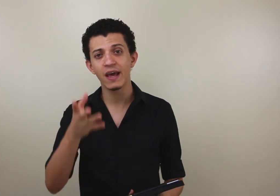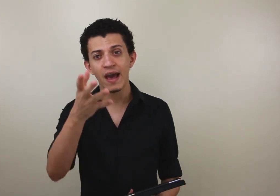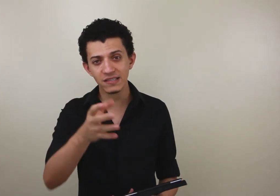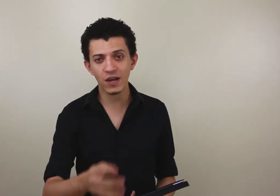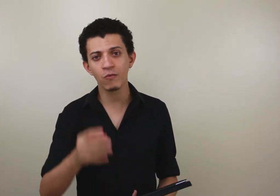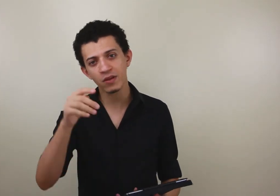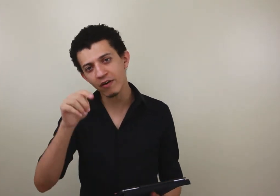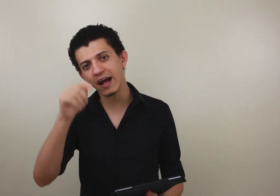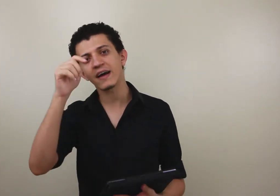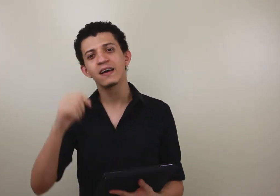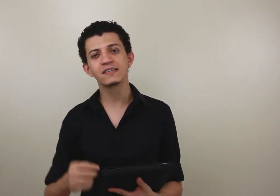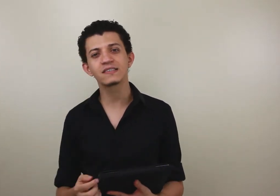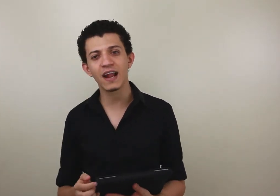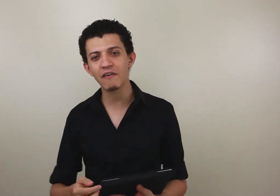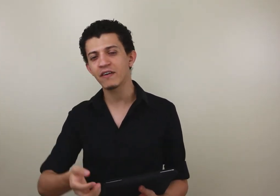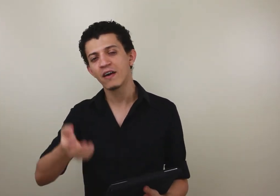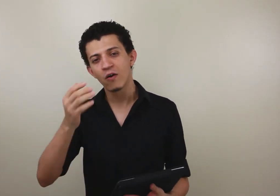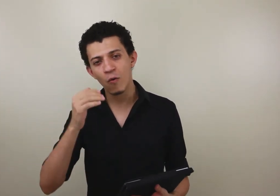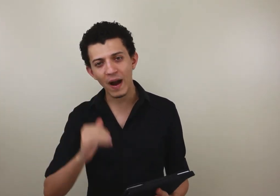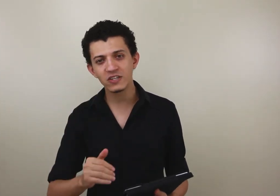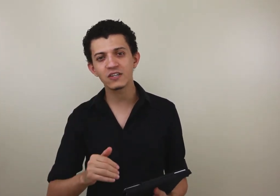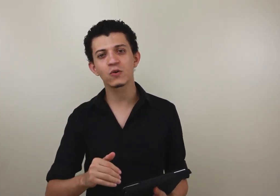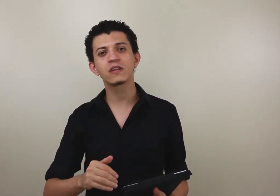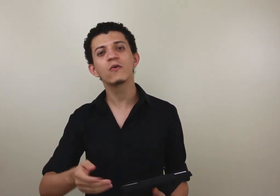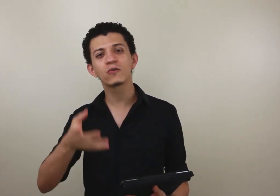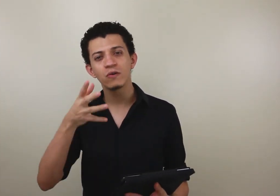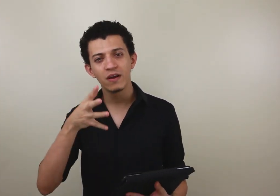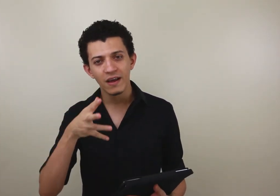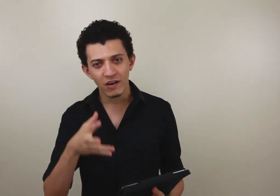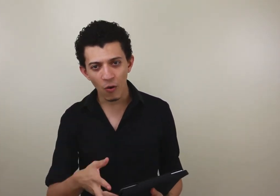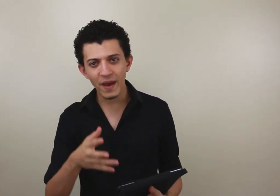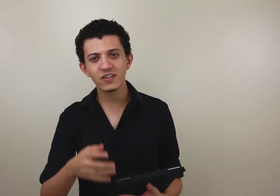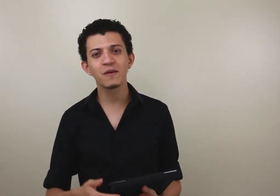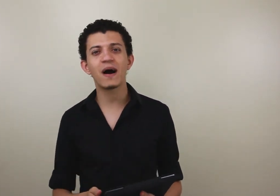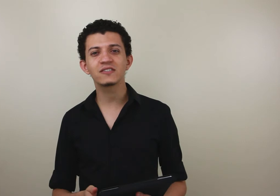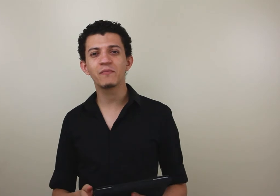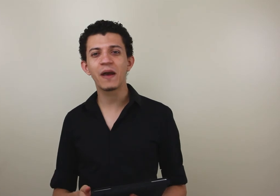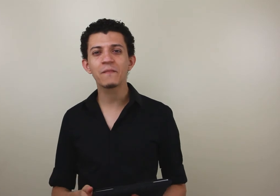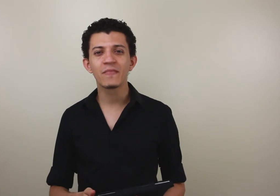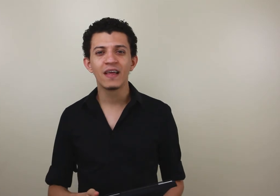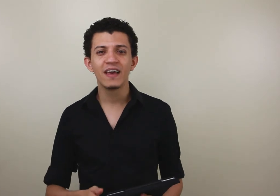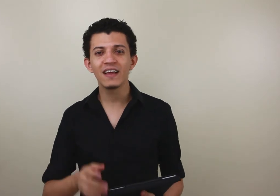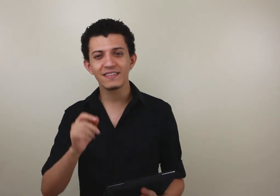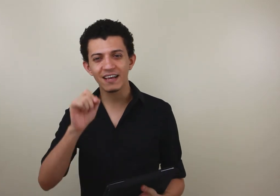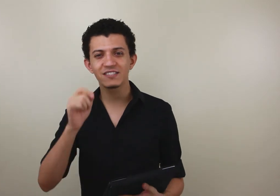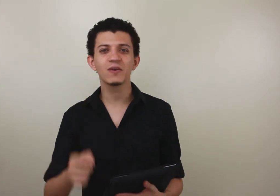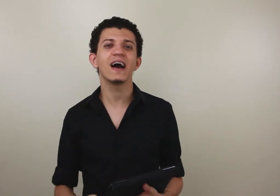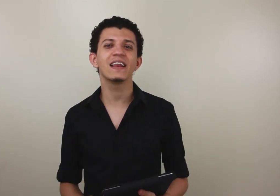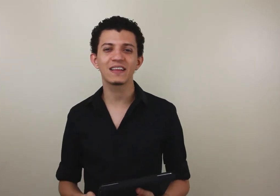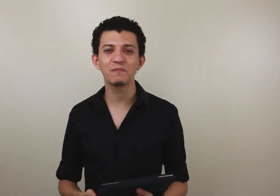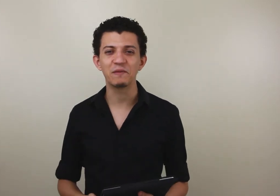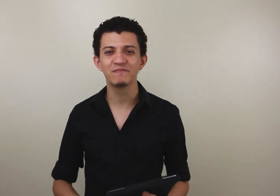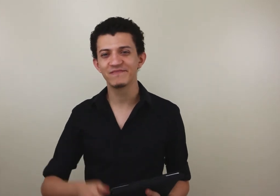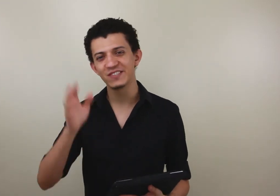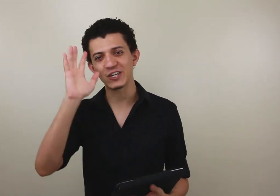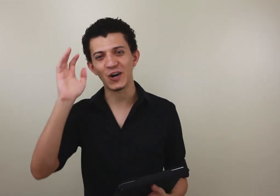é seu. Então vai lá, se inscreve, compartilha esse conteúdo, comente aqui embaixo também e deixe seu like lá também. Tchau, tchau.